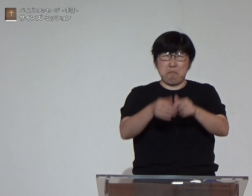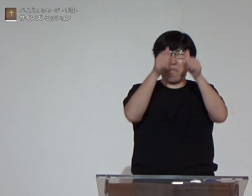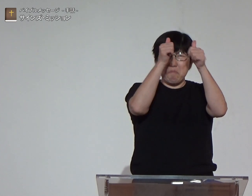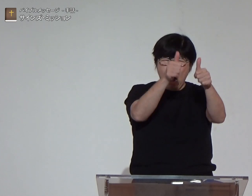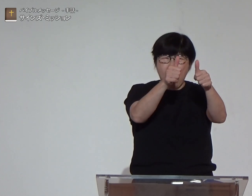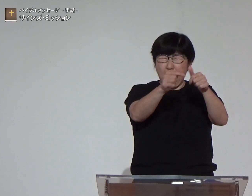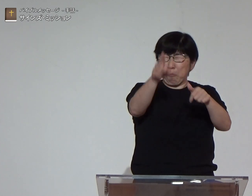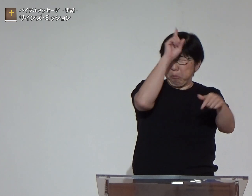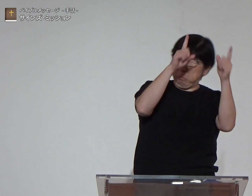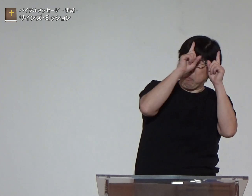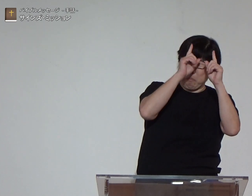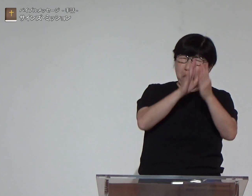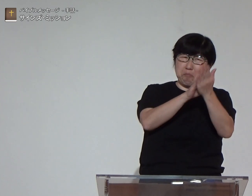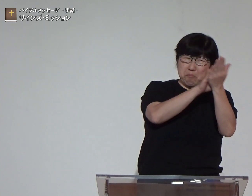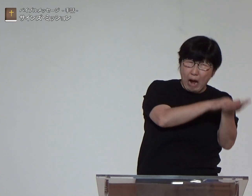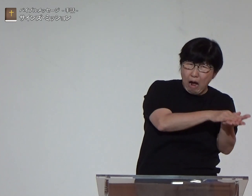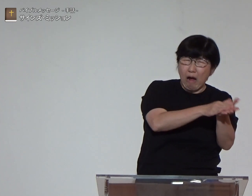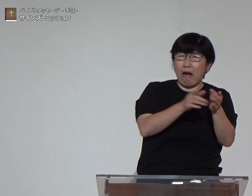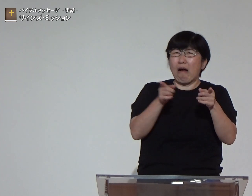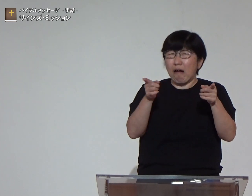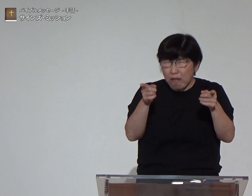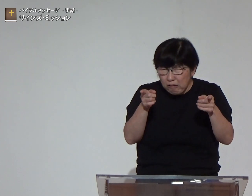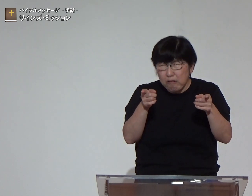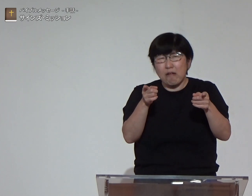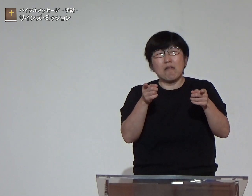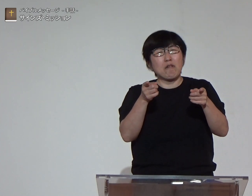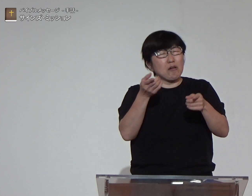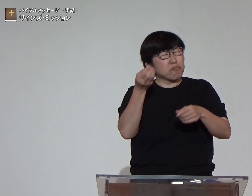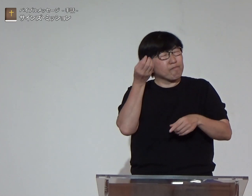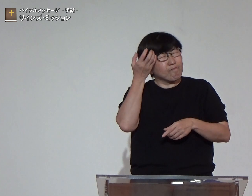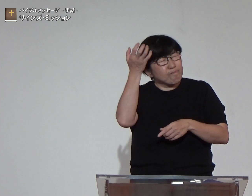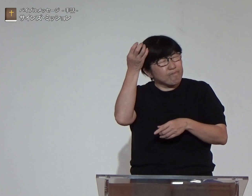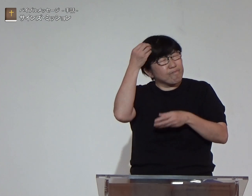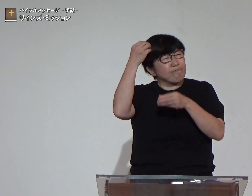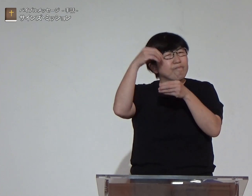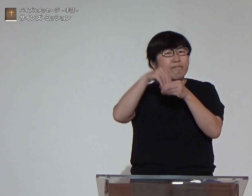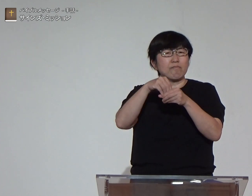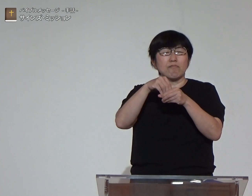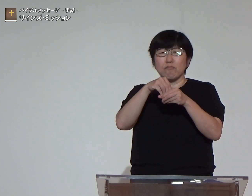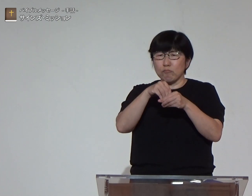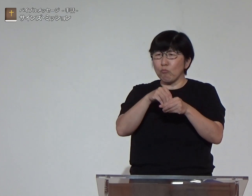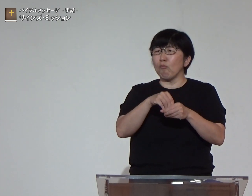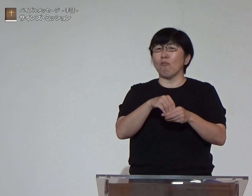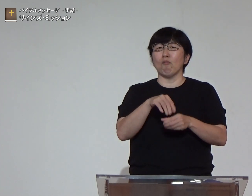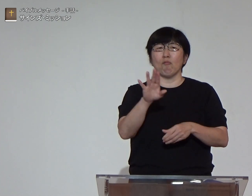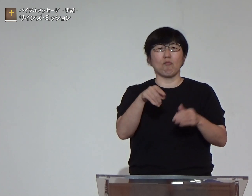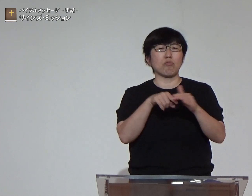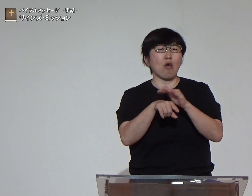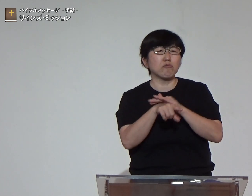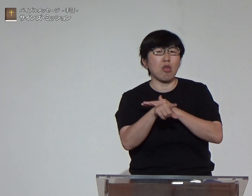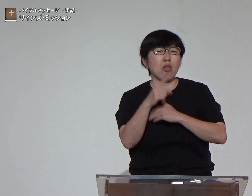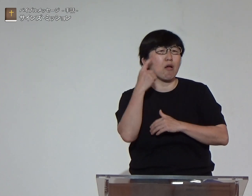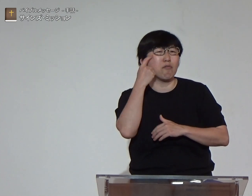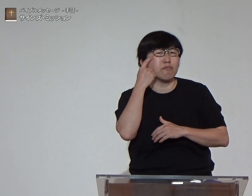だ塔が倒れてしまったのだという思考を持っていたのです